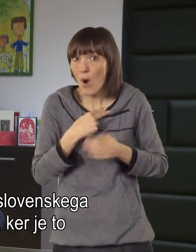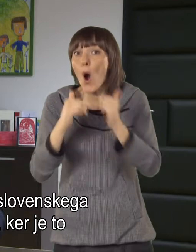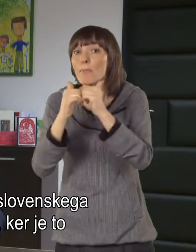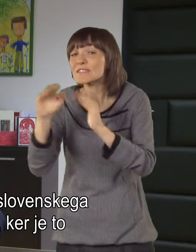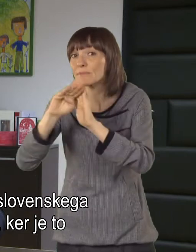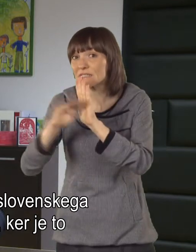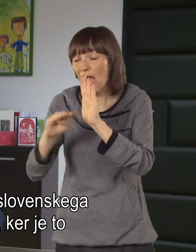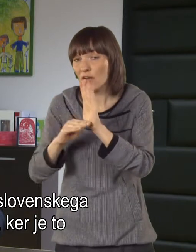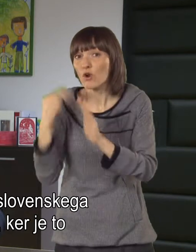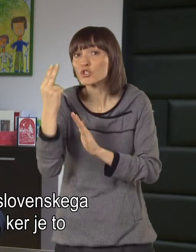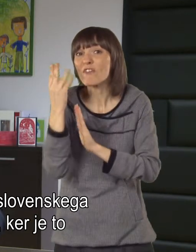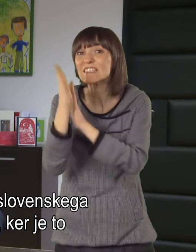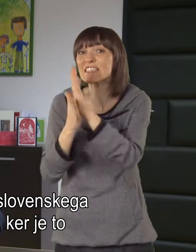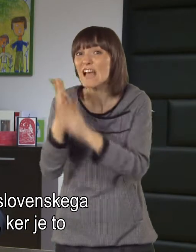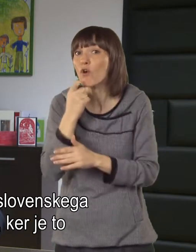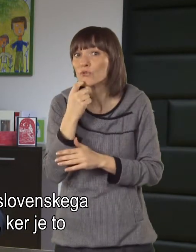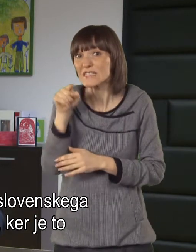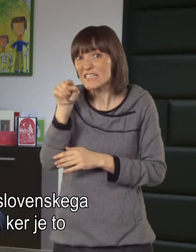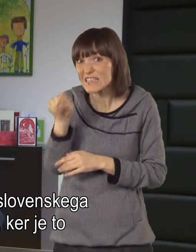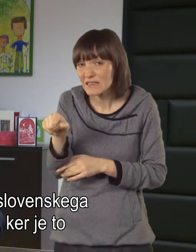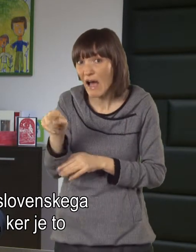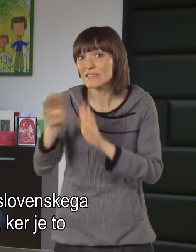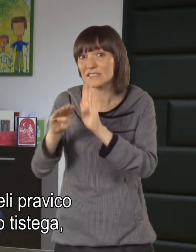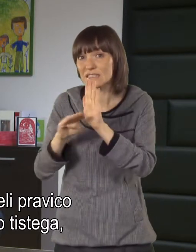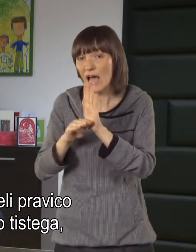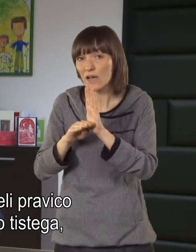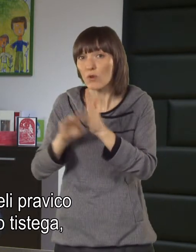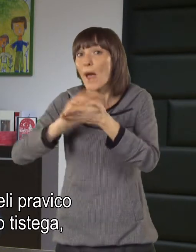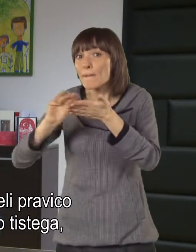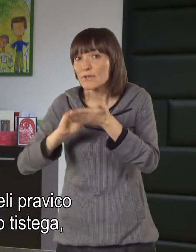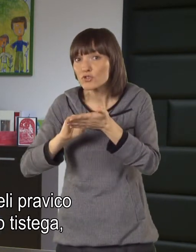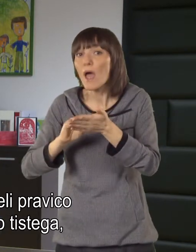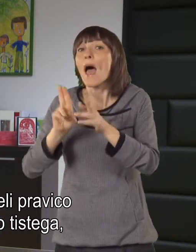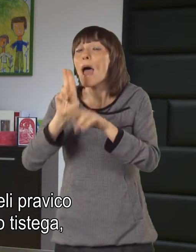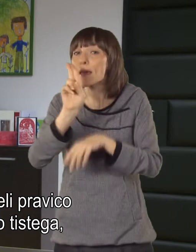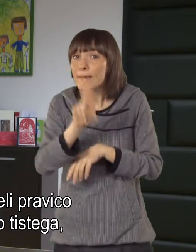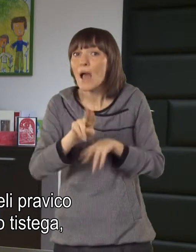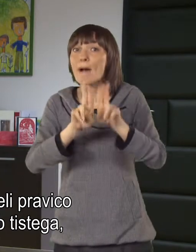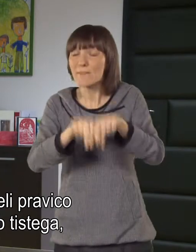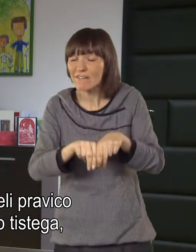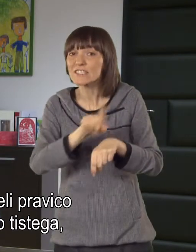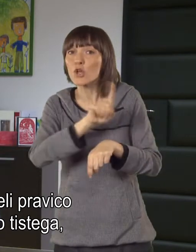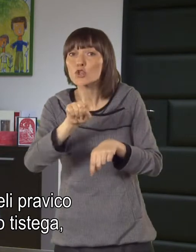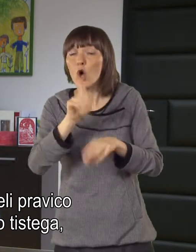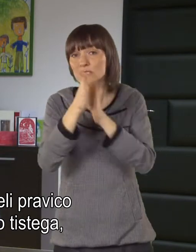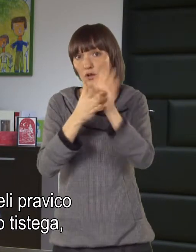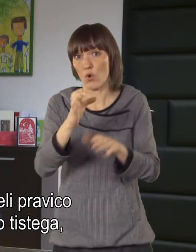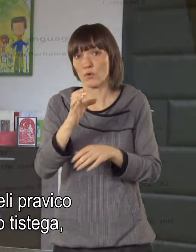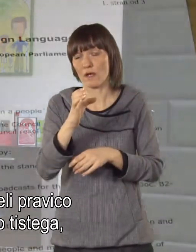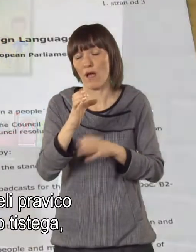o slovensko znakovnem jeziku. Ker slovensko znakovni jezik je tisti zakon, ki opredeli prvico do tega jezika.